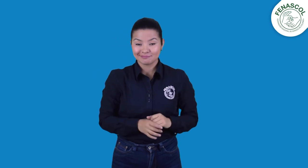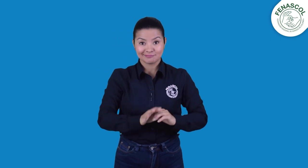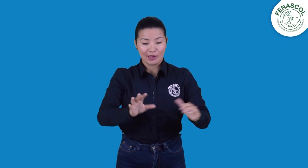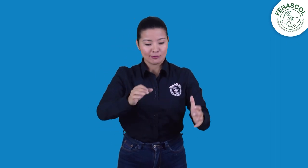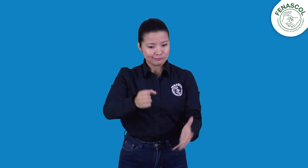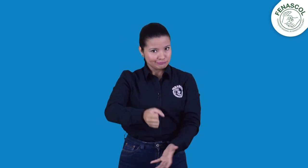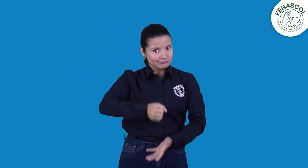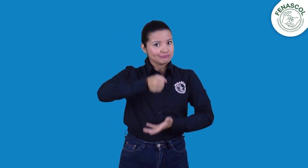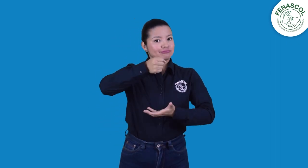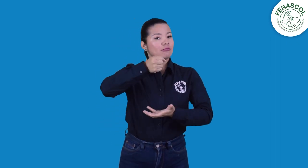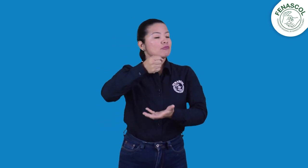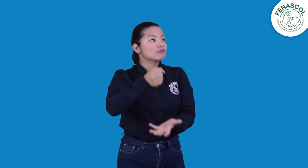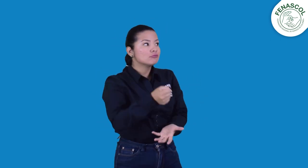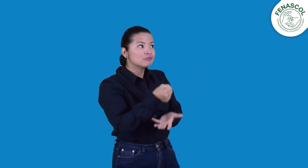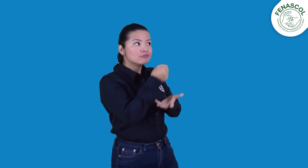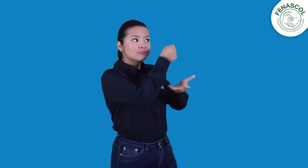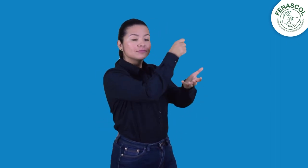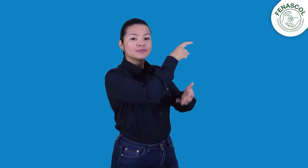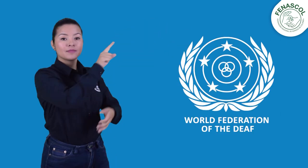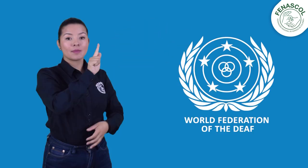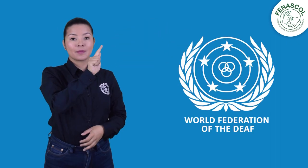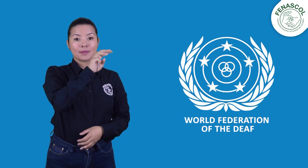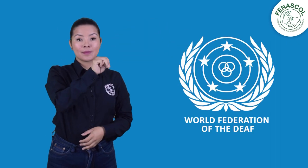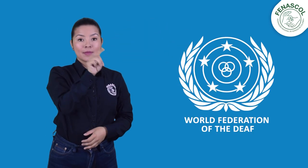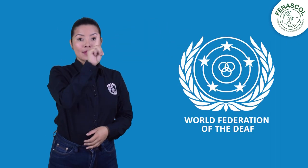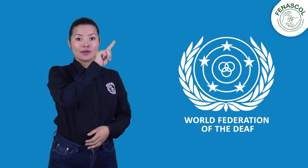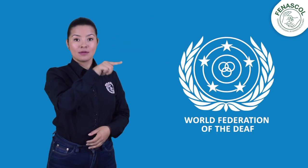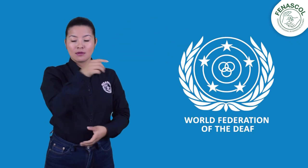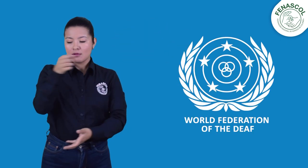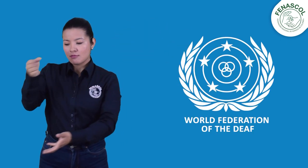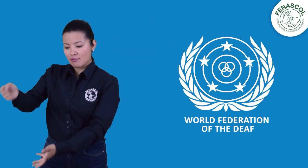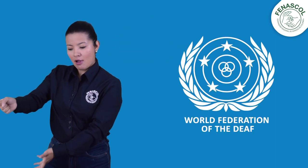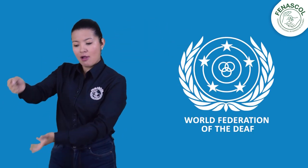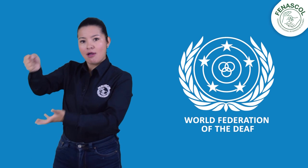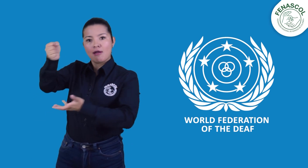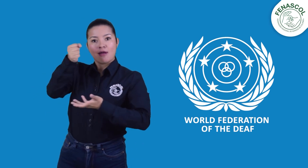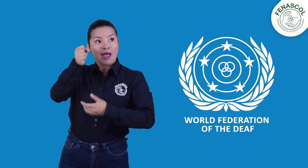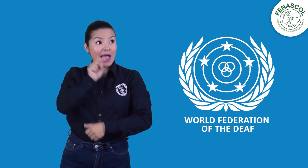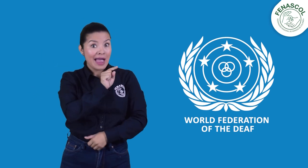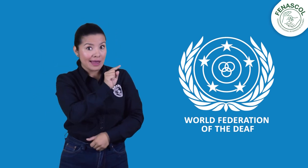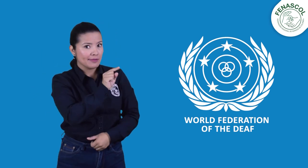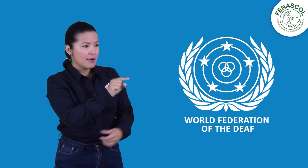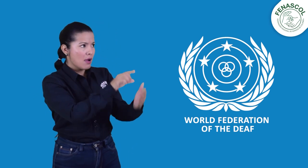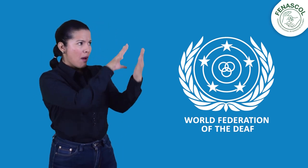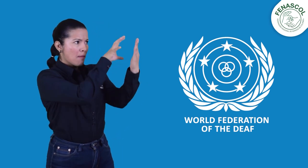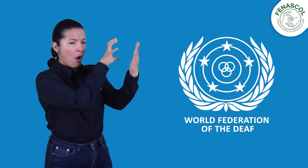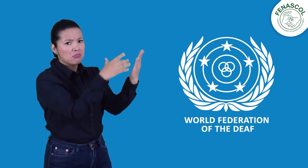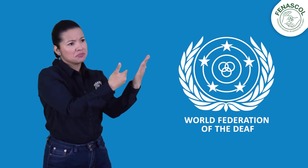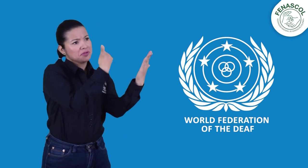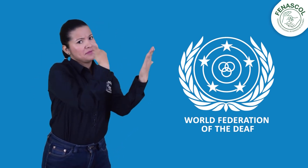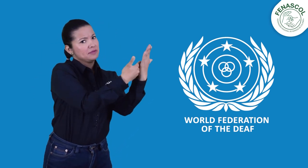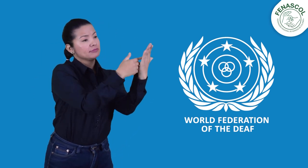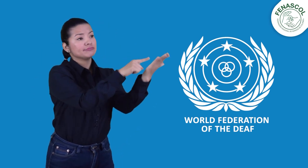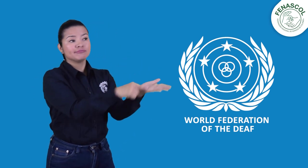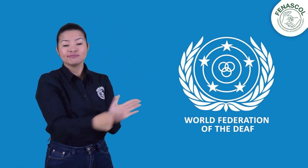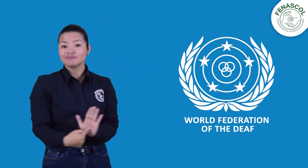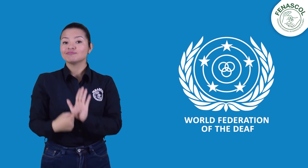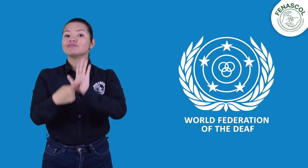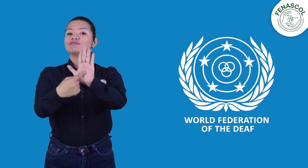Por otra parte, cuando se haga la transferencia a la FMS, les estaremos notificando la evidencia de dicho trámite.